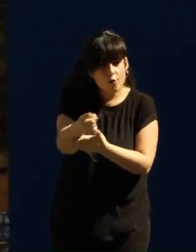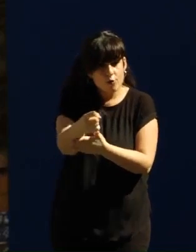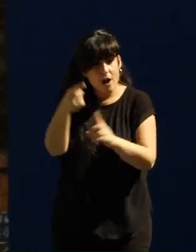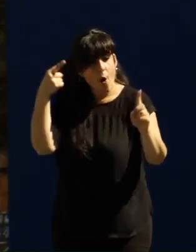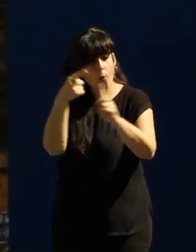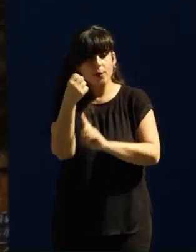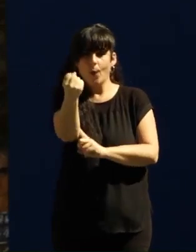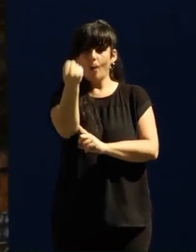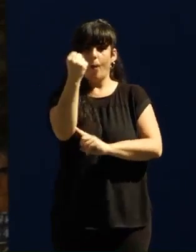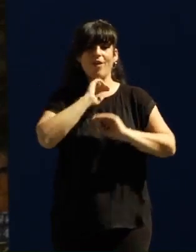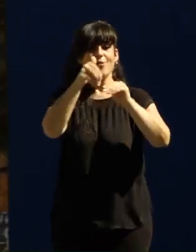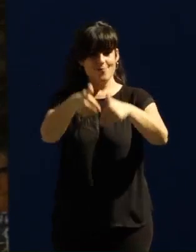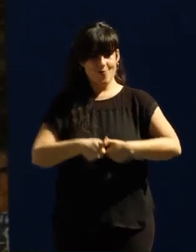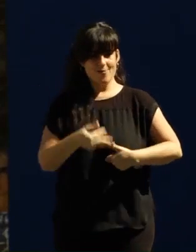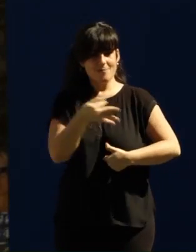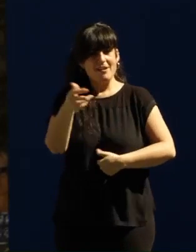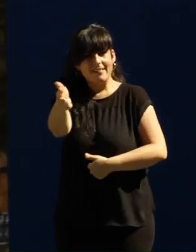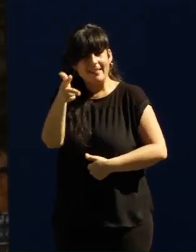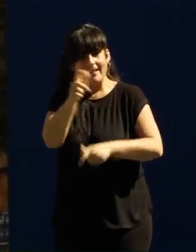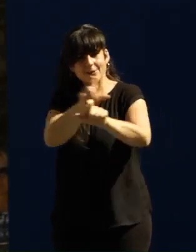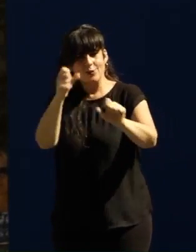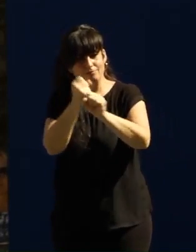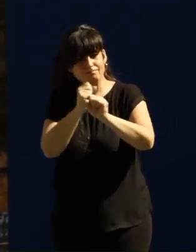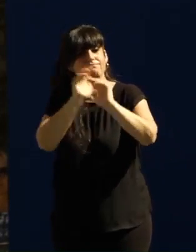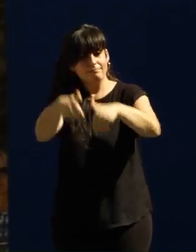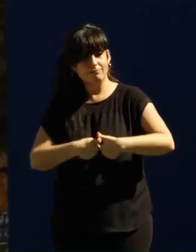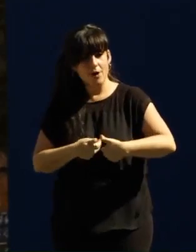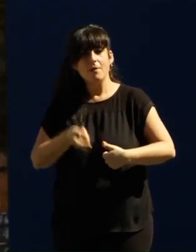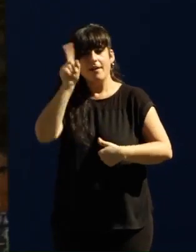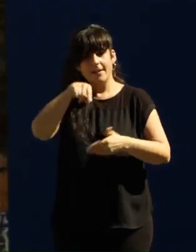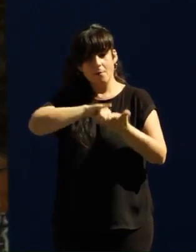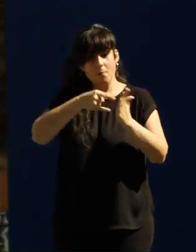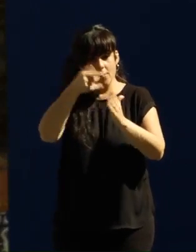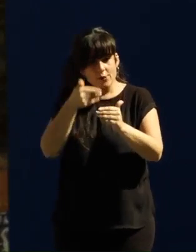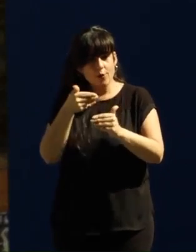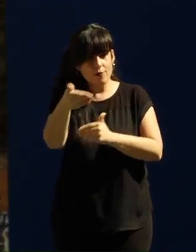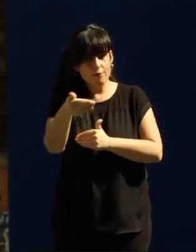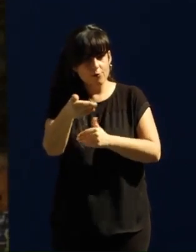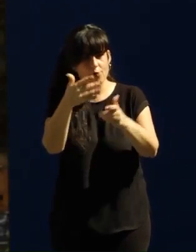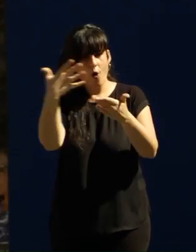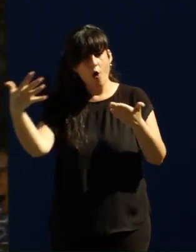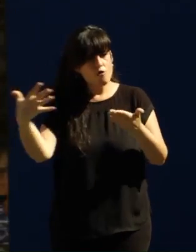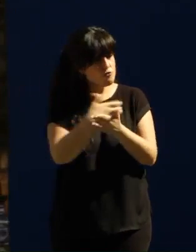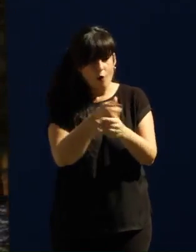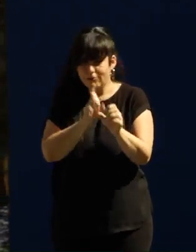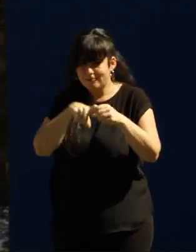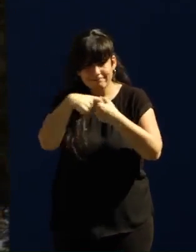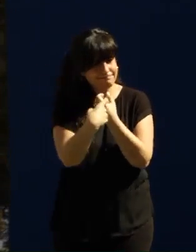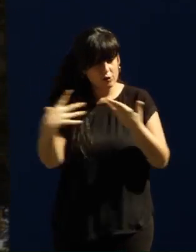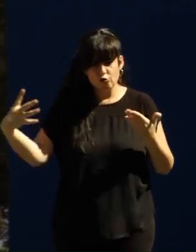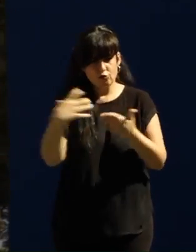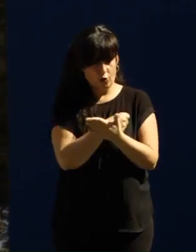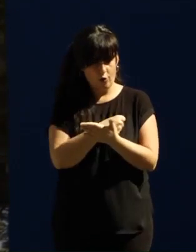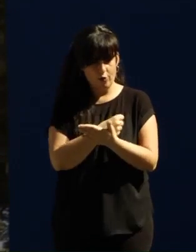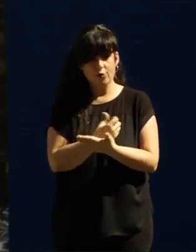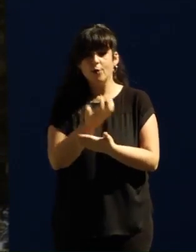soberanía, para una recuperación de los derechos y para un proyecto de futuro que no se deje a nadie atrás. Es imprescindible sostener a